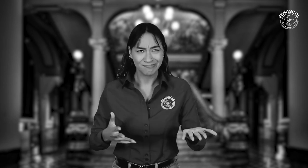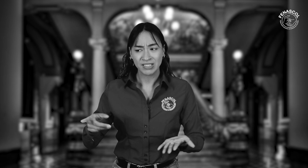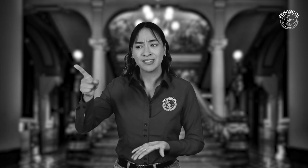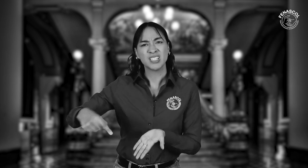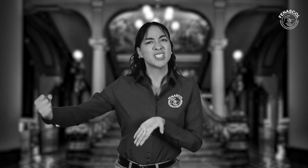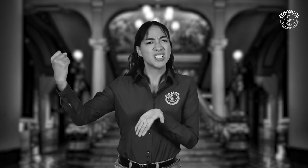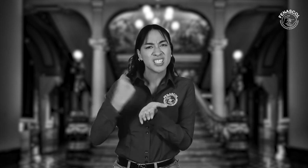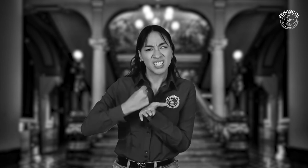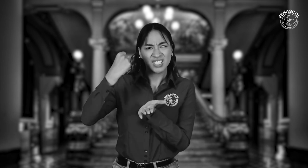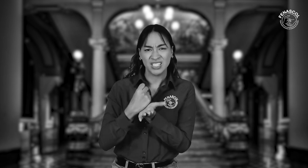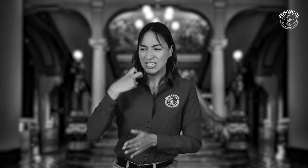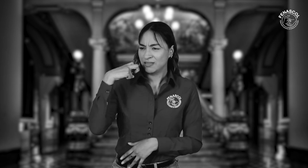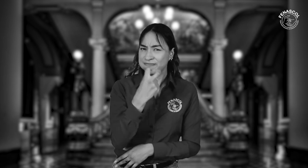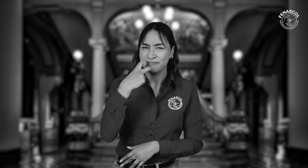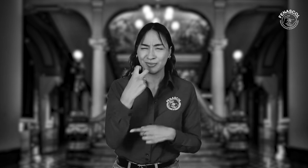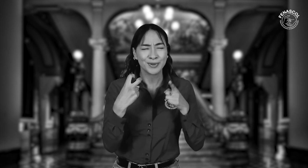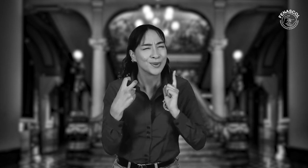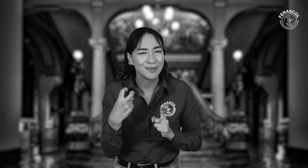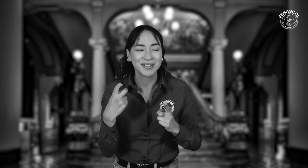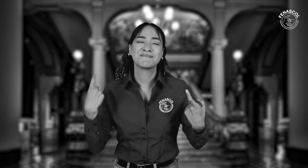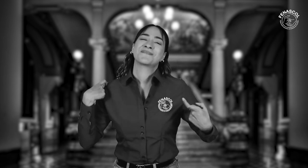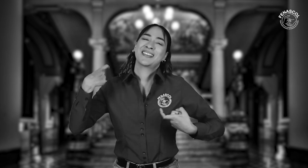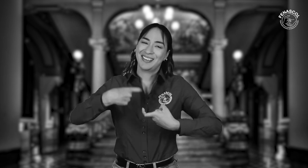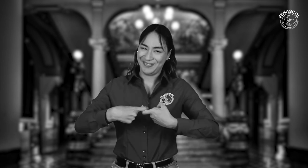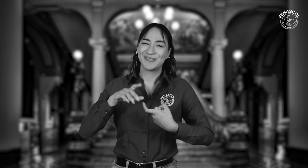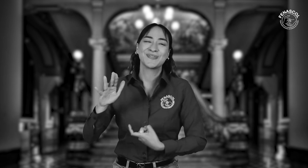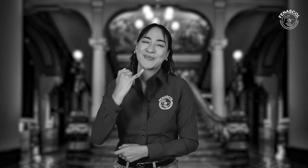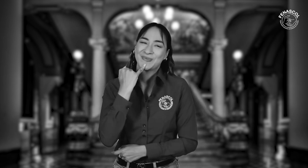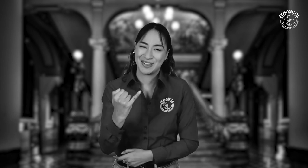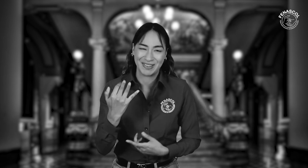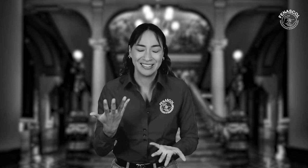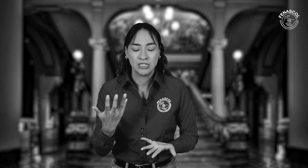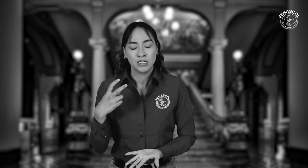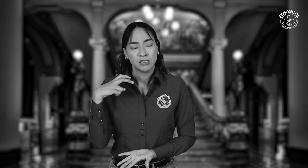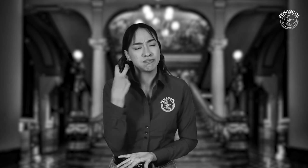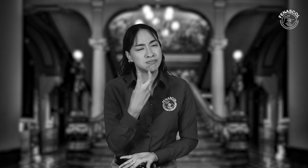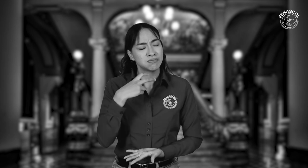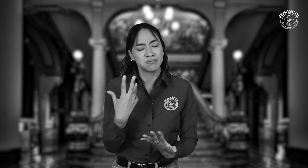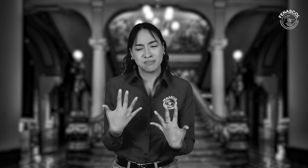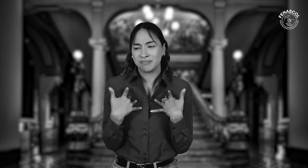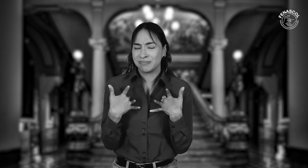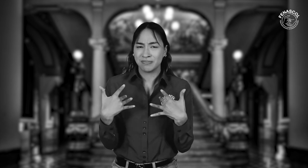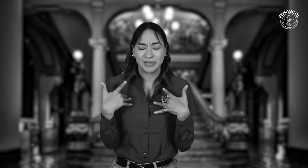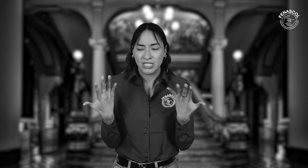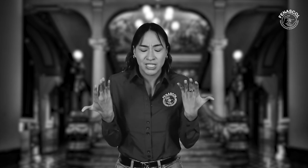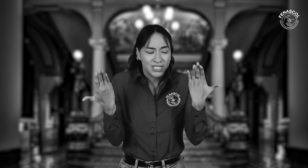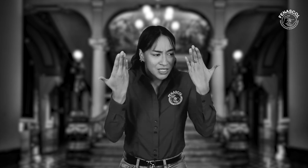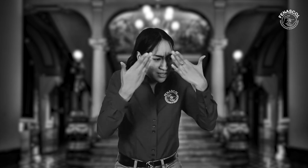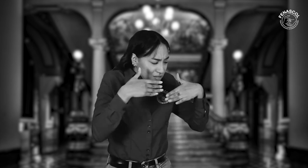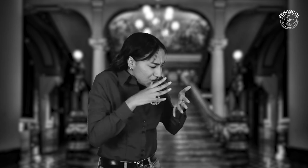prohibía el uso de la lengua de señas. En las instituciones educativas era obligatorio el método oralista para adquirir el español. Y como alternativa ante